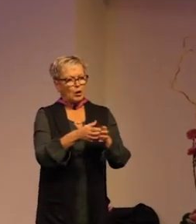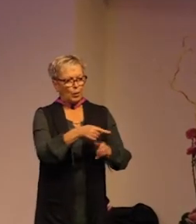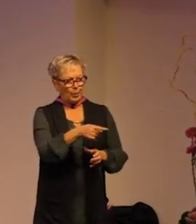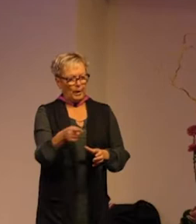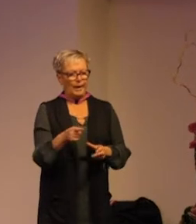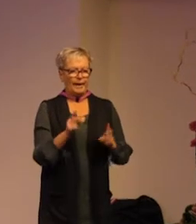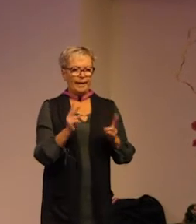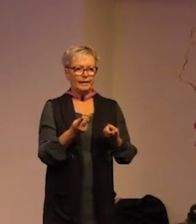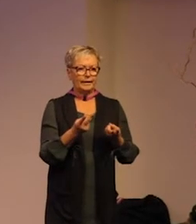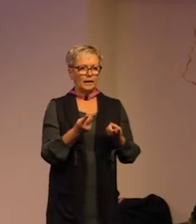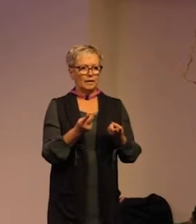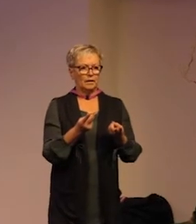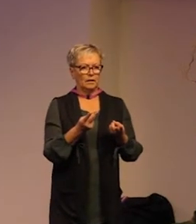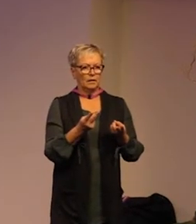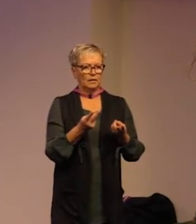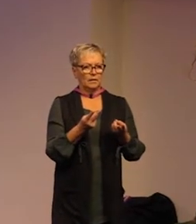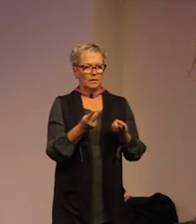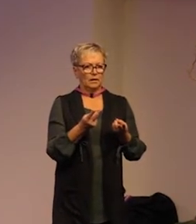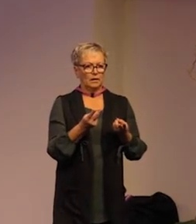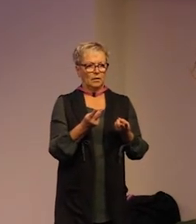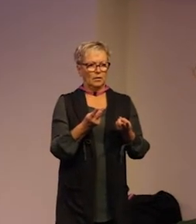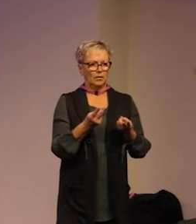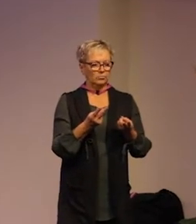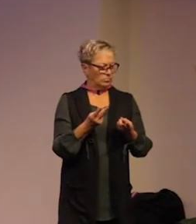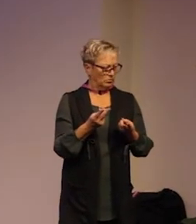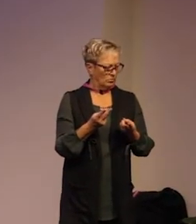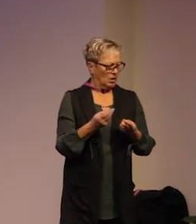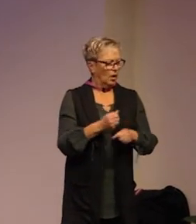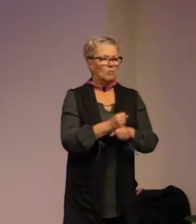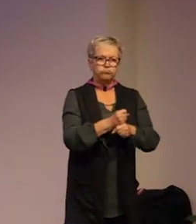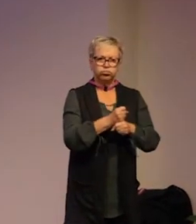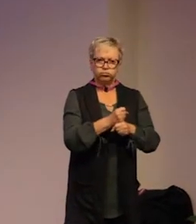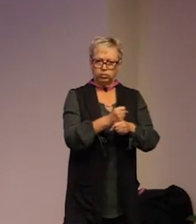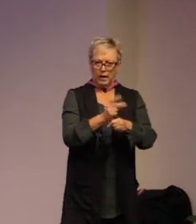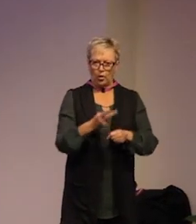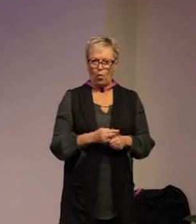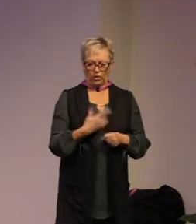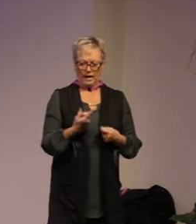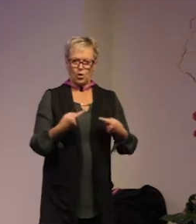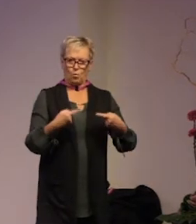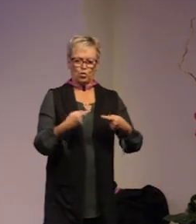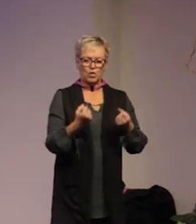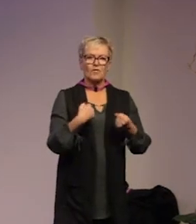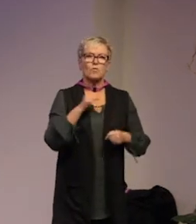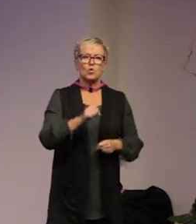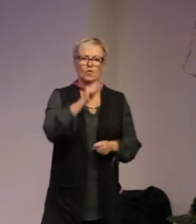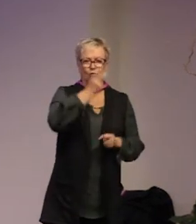ändå en påfallande robusthet och det är ju också en form av resiliens som vi måste förstå